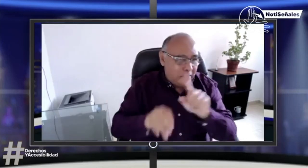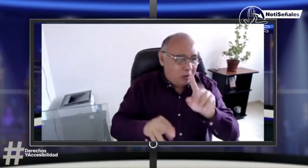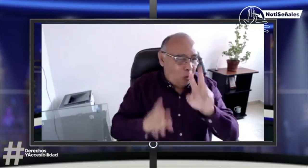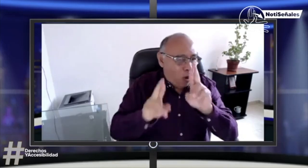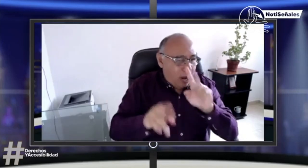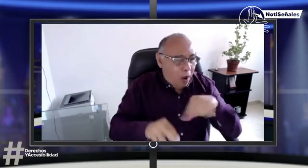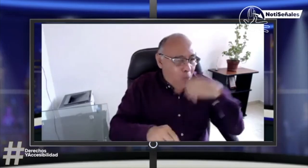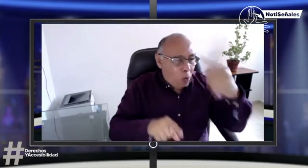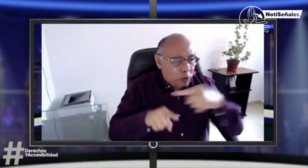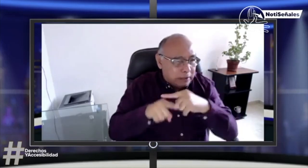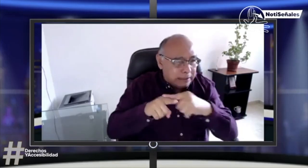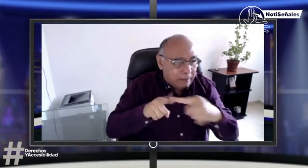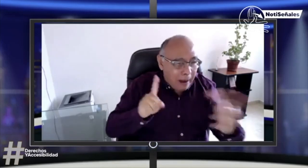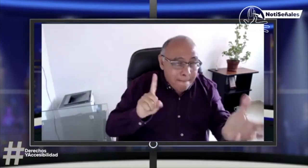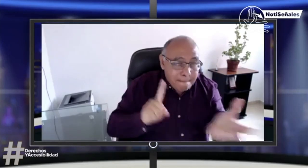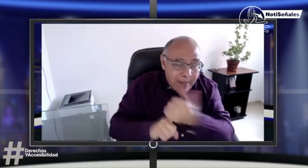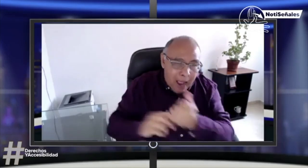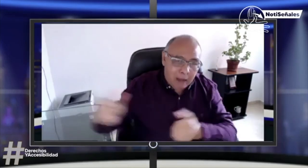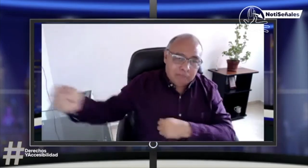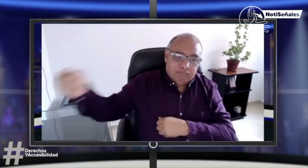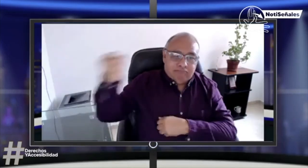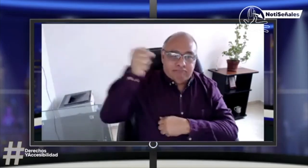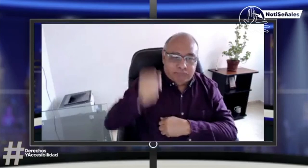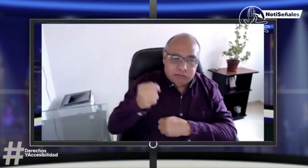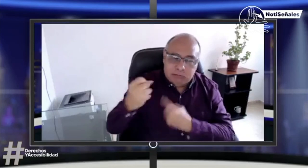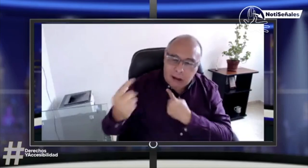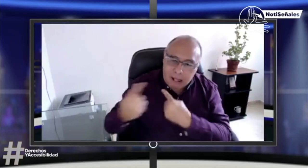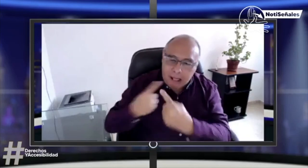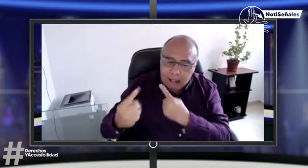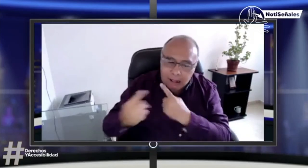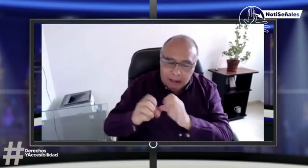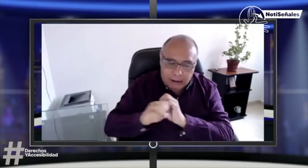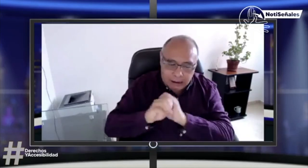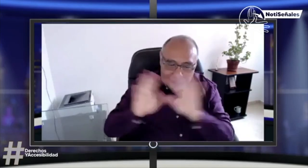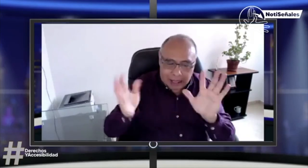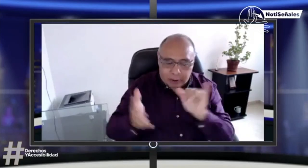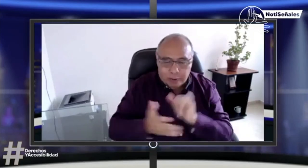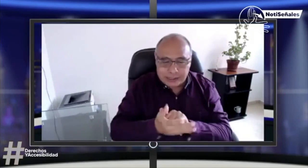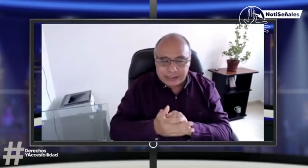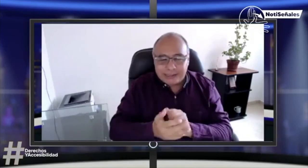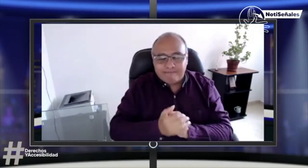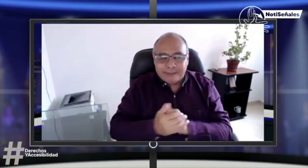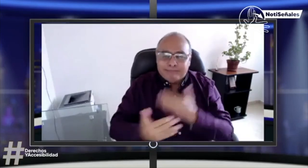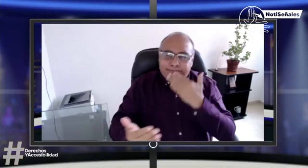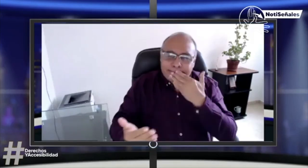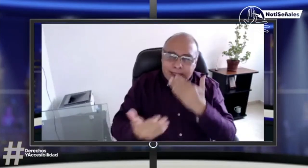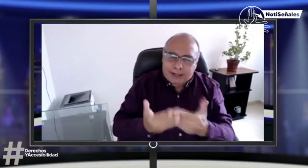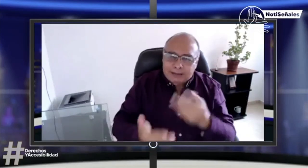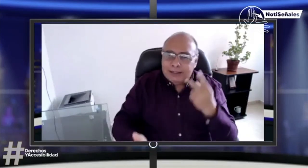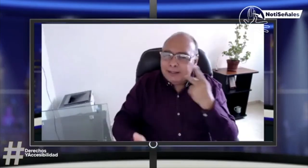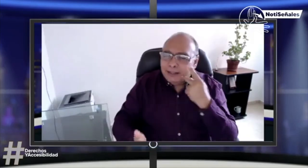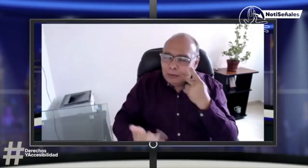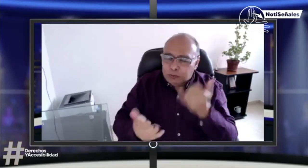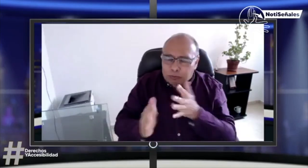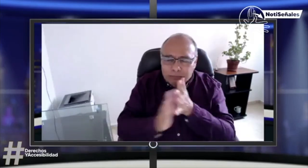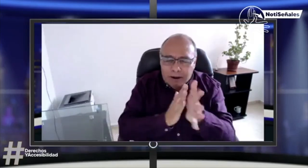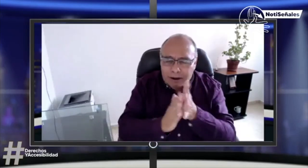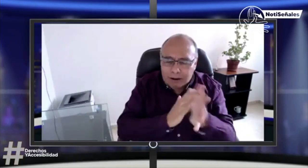incidencia a la registraduría nacional y es importante también contemplar en otro espacio algún